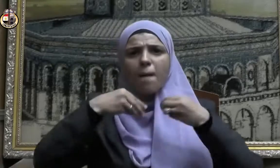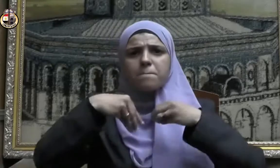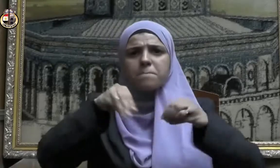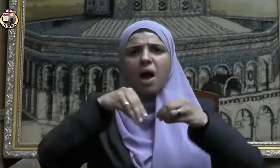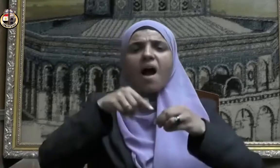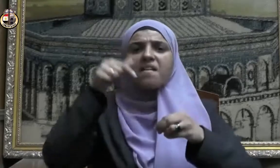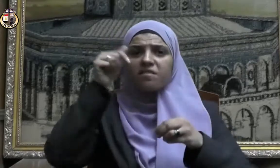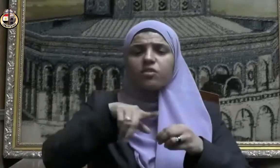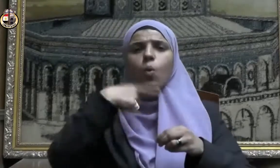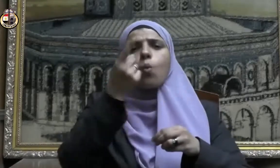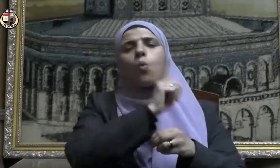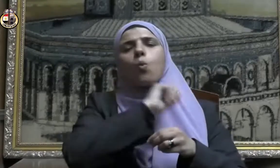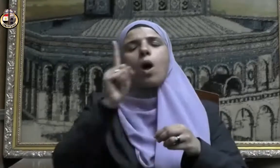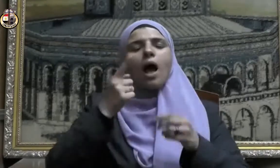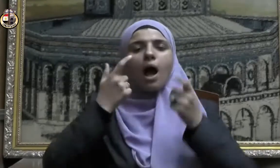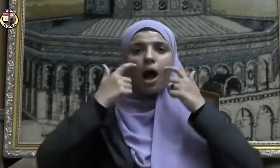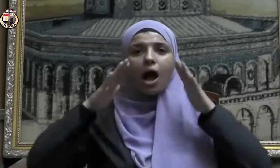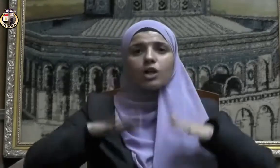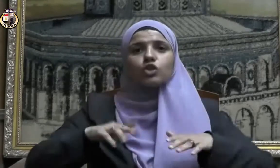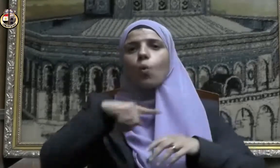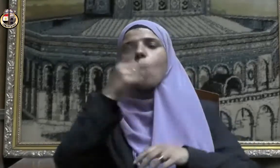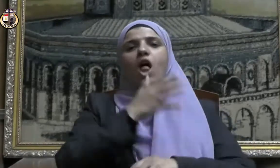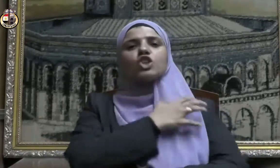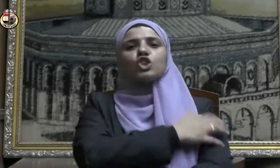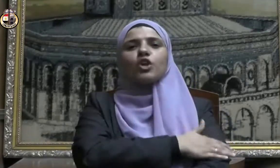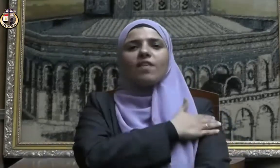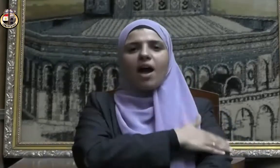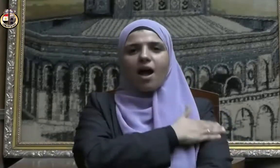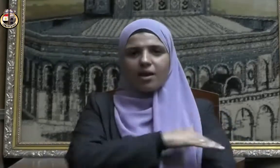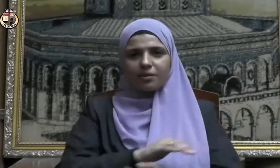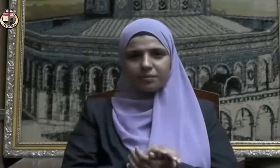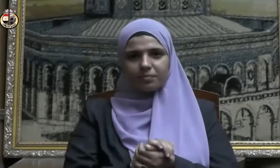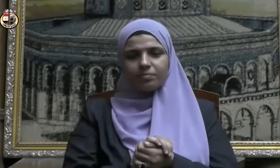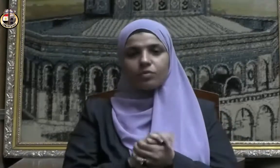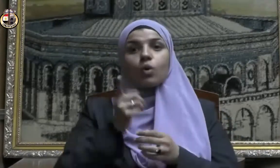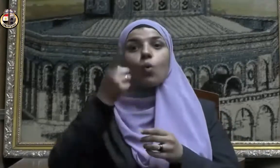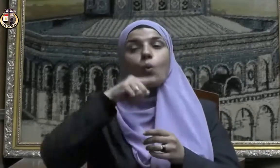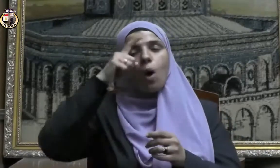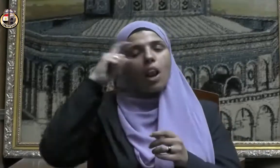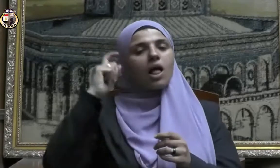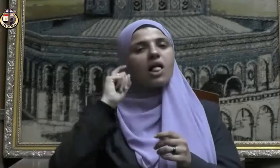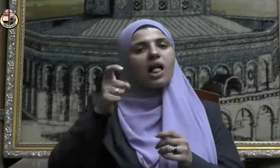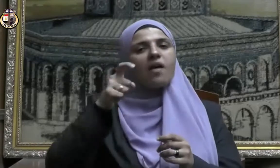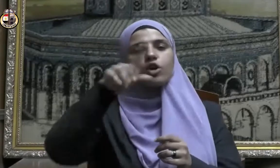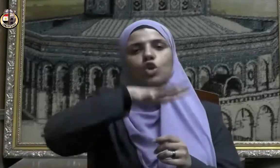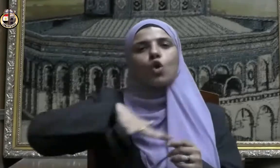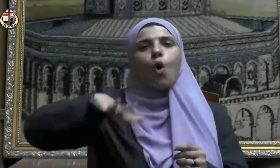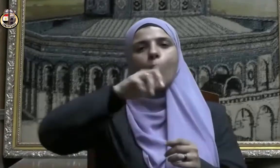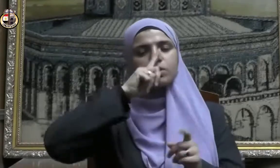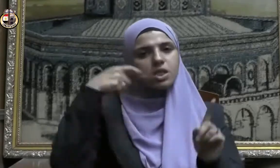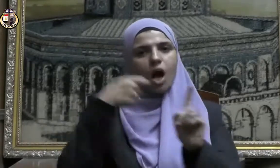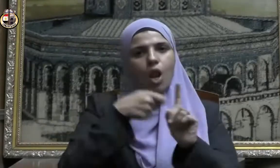فيه ولا خلة ولا شفاعة والكافرون هم الظالمون